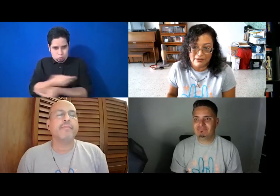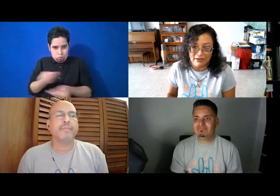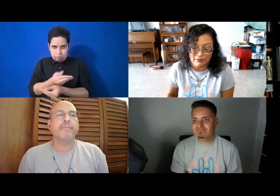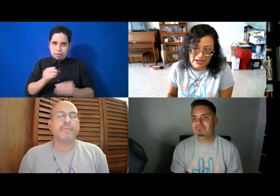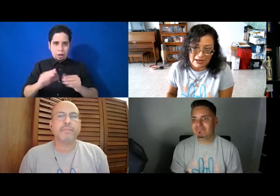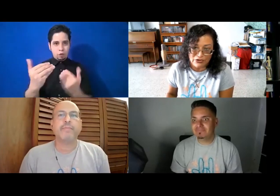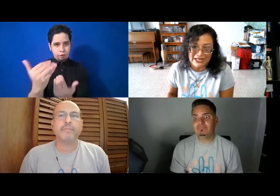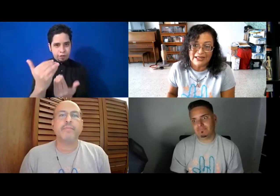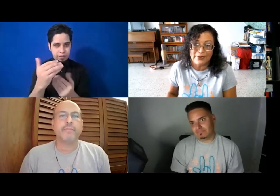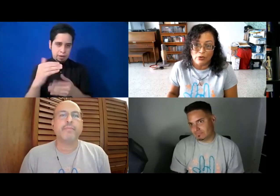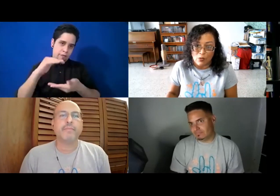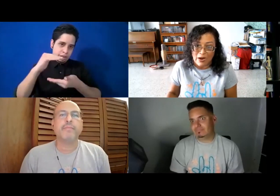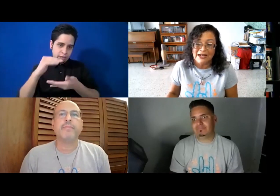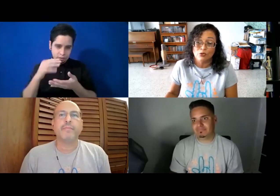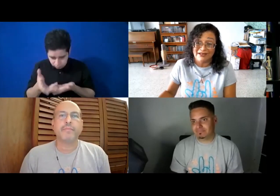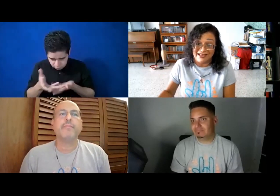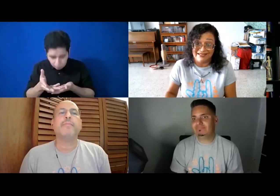que es oyente pero igual tú le estás